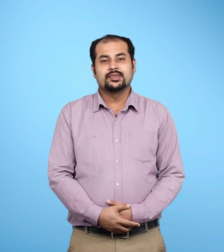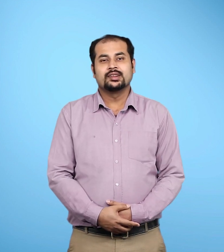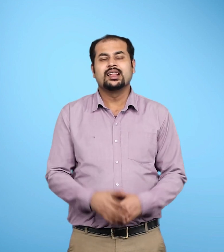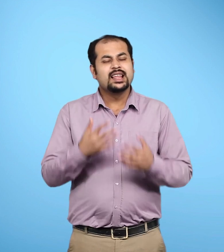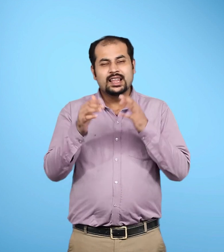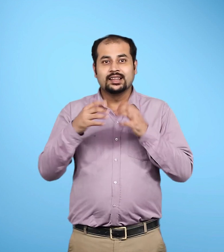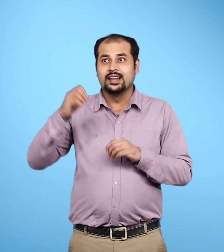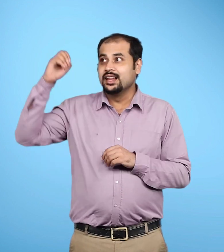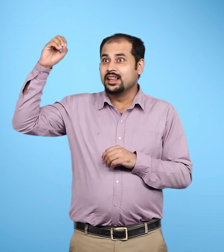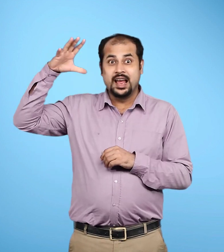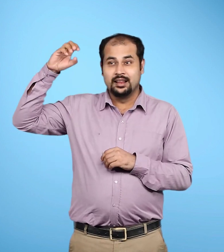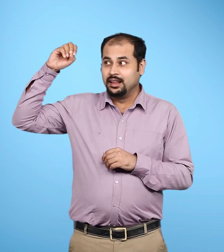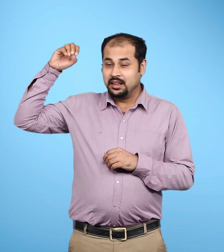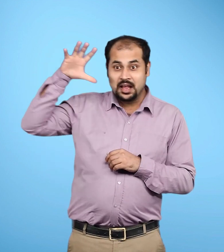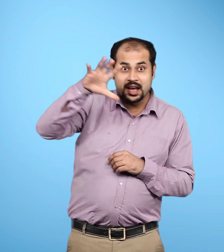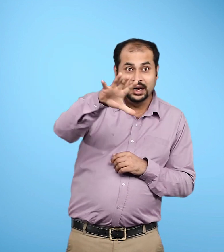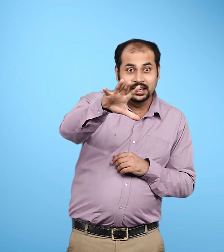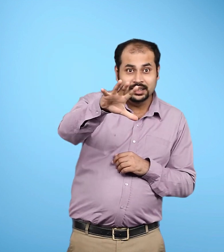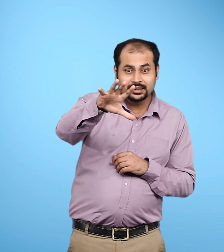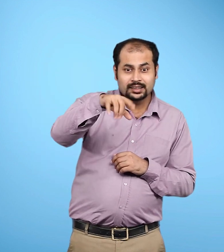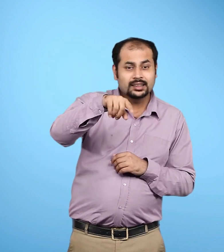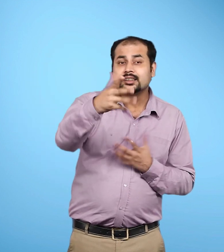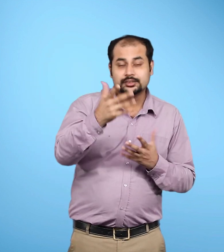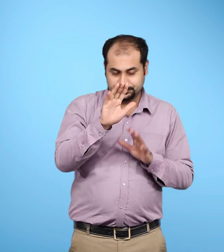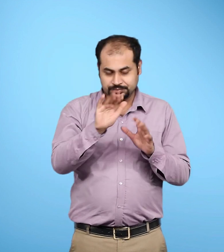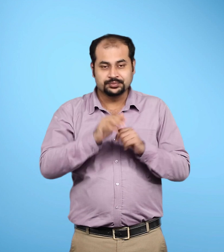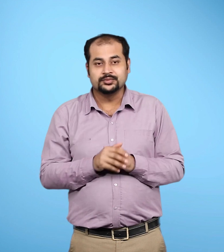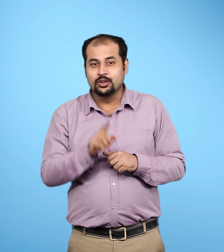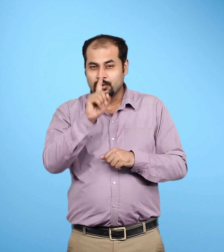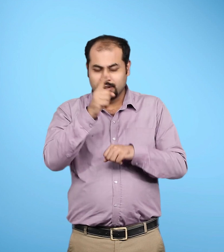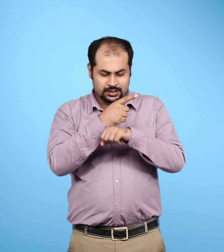प्रकाश की गती लगभग 3 लाख किलोमेटर प्रती सेकेंड है